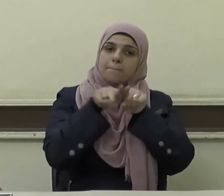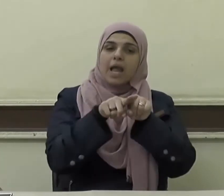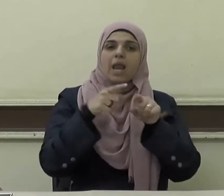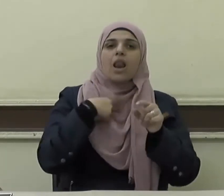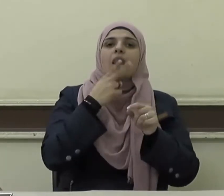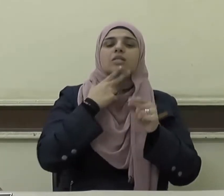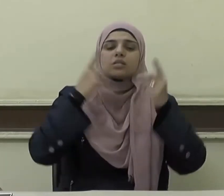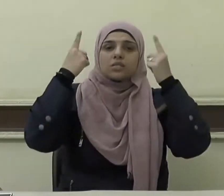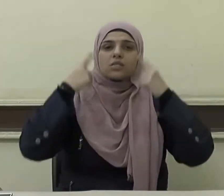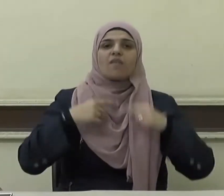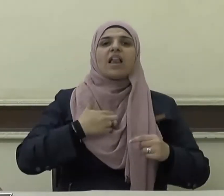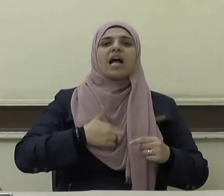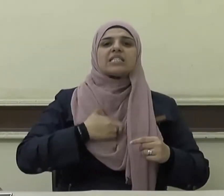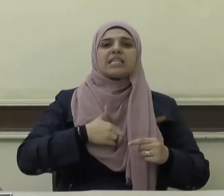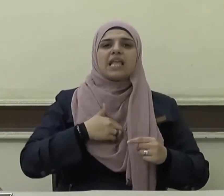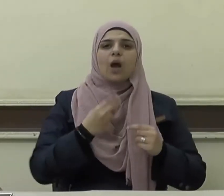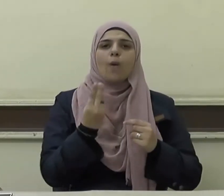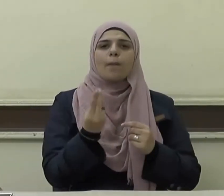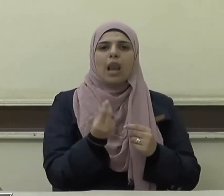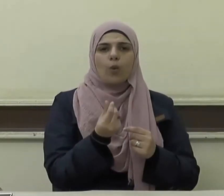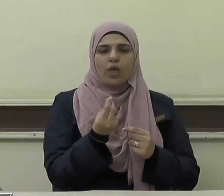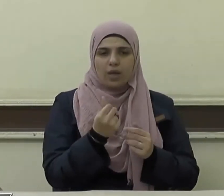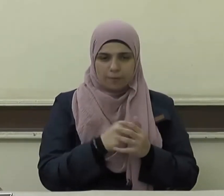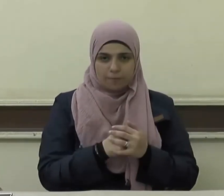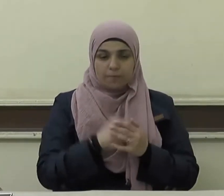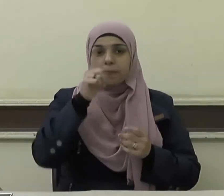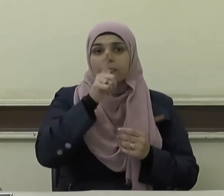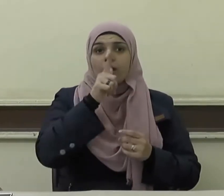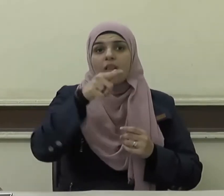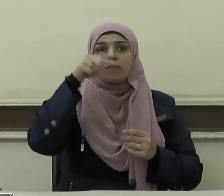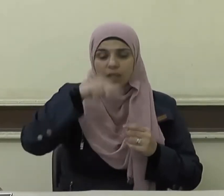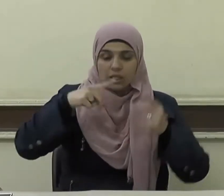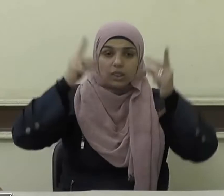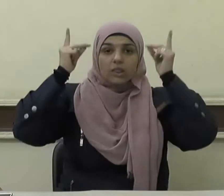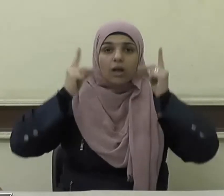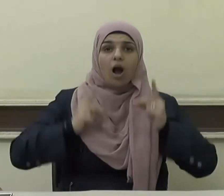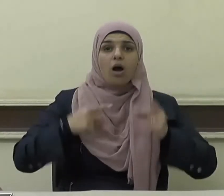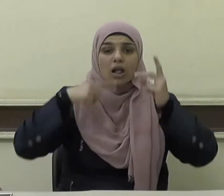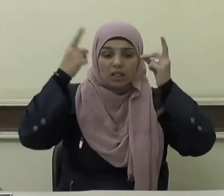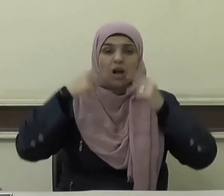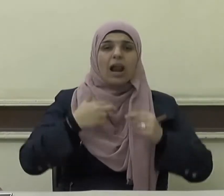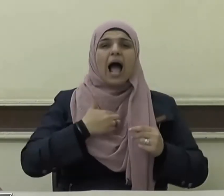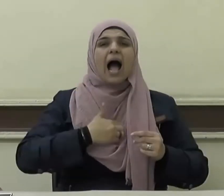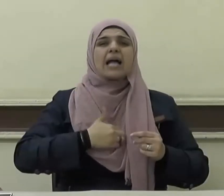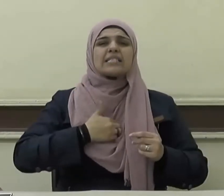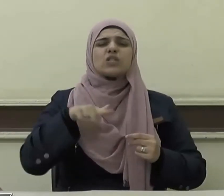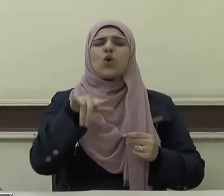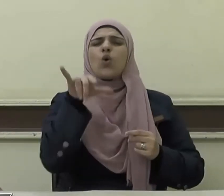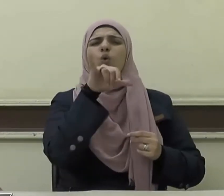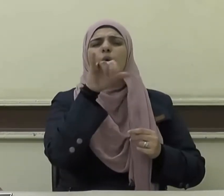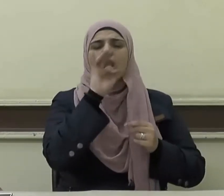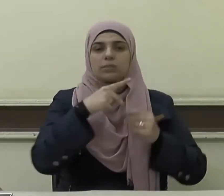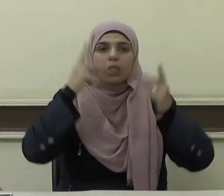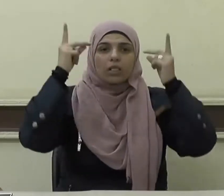الحسية والمعنوية فجعل الطهارة الحسية من أسباب